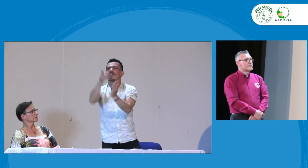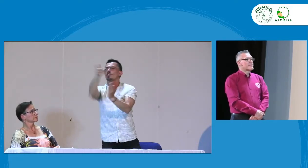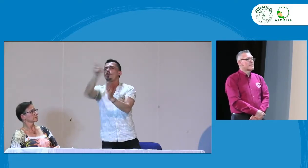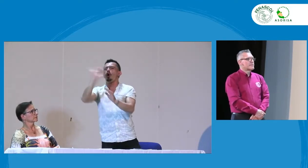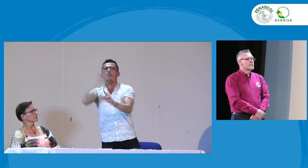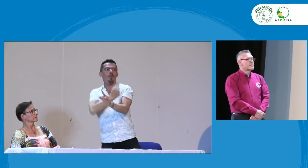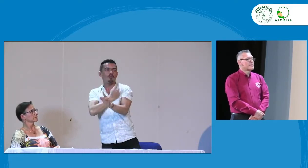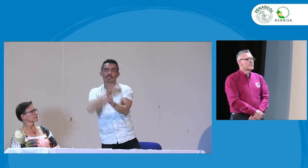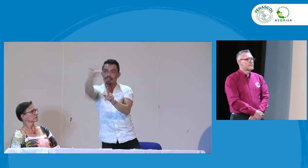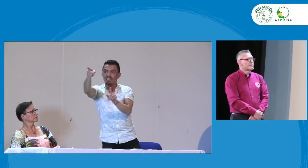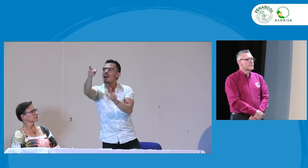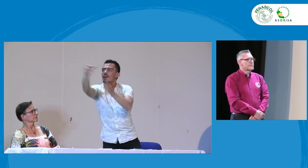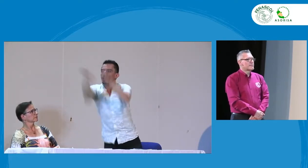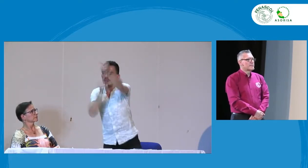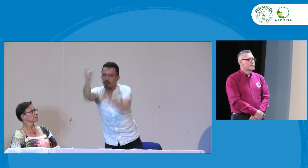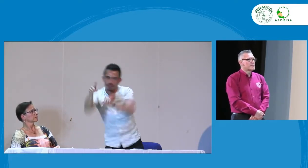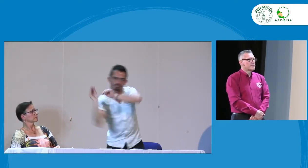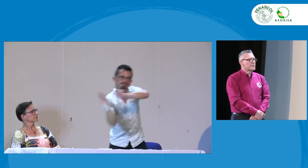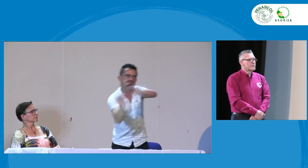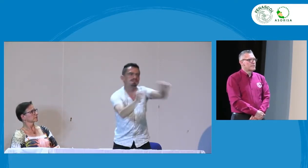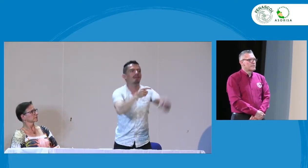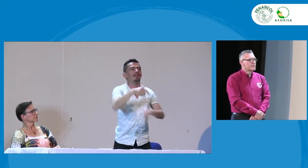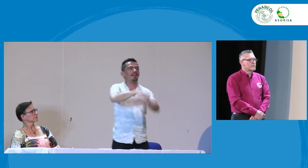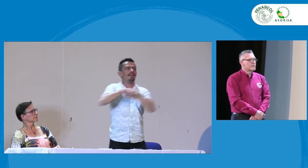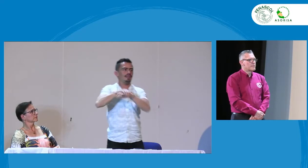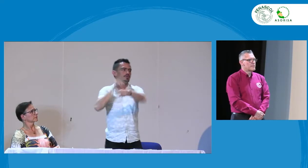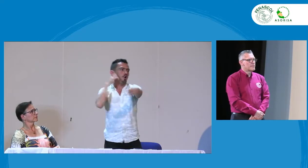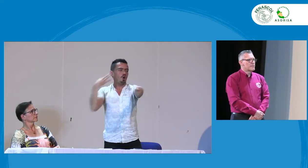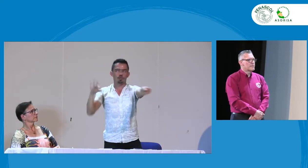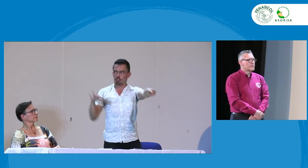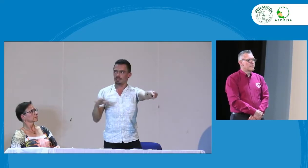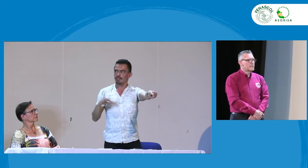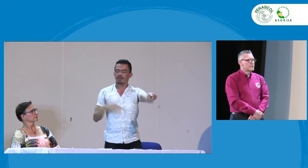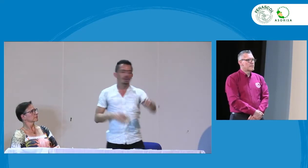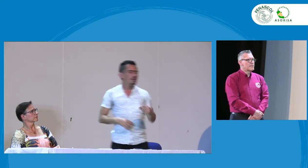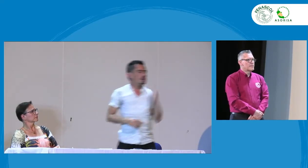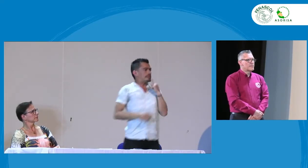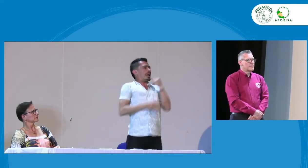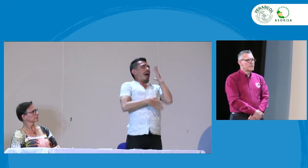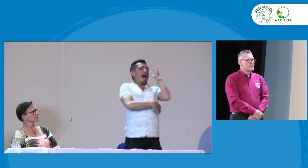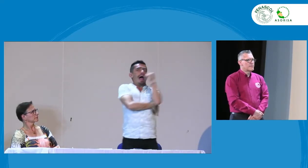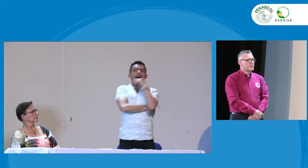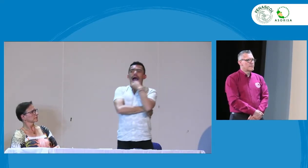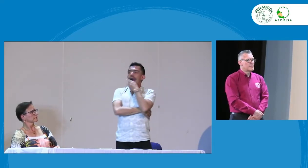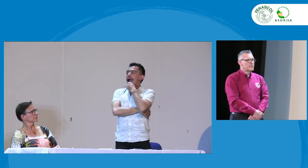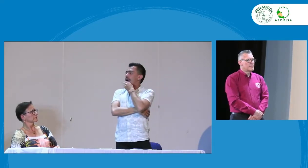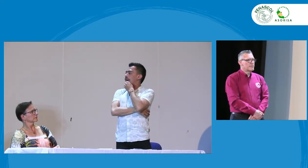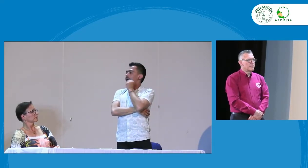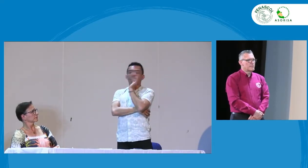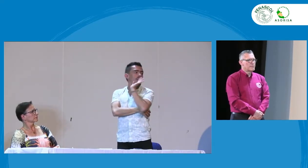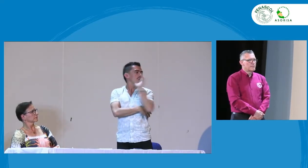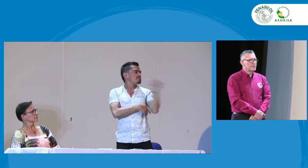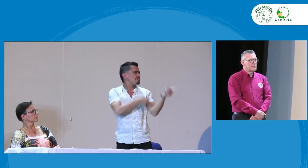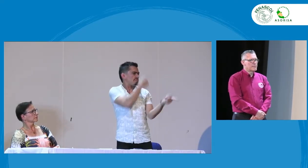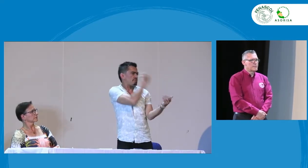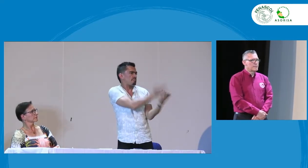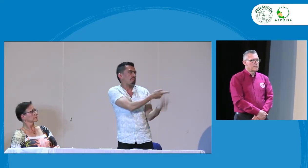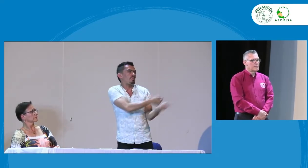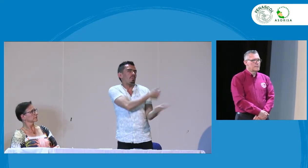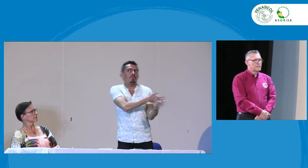para las personas oyentes y como ustedes saben en las universidades en la academia tenemos docentes para inglés para